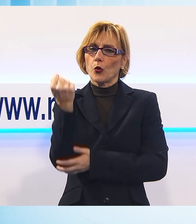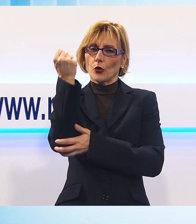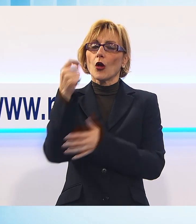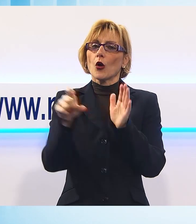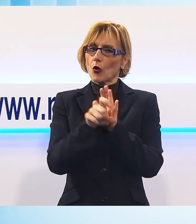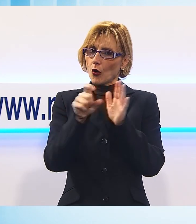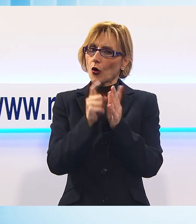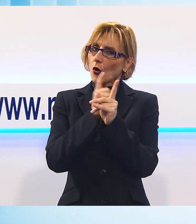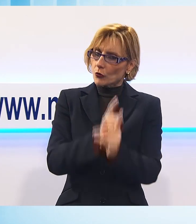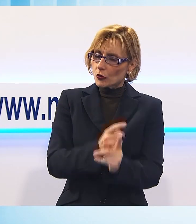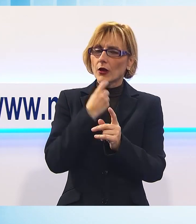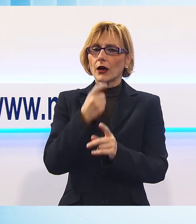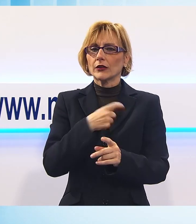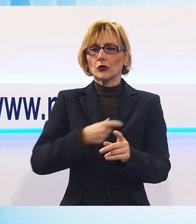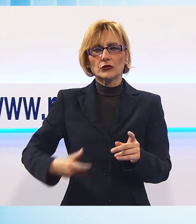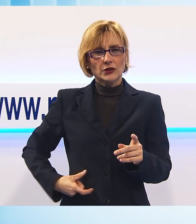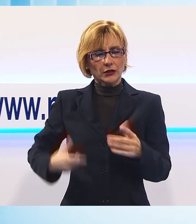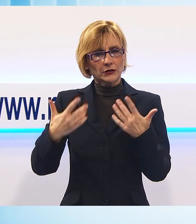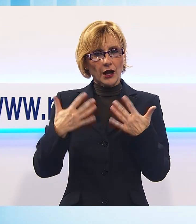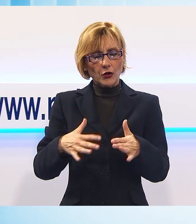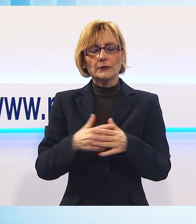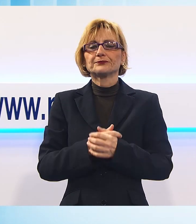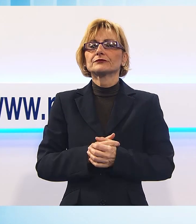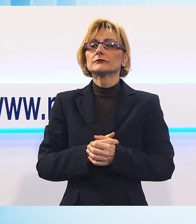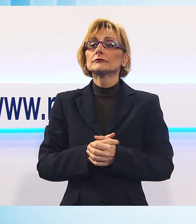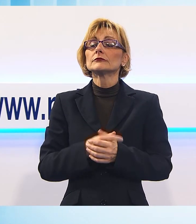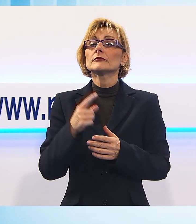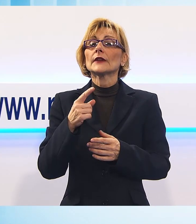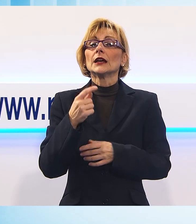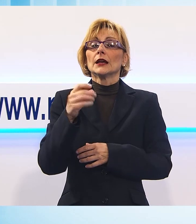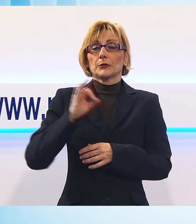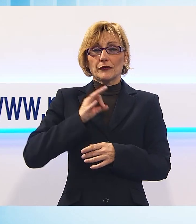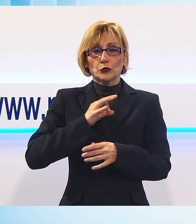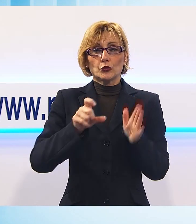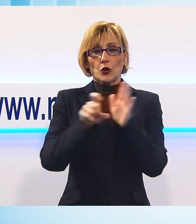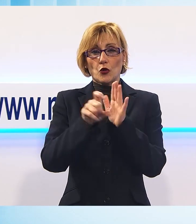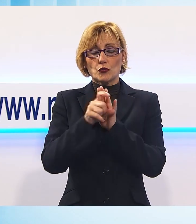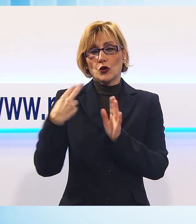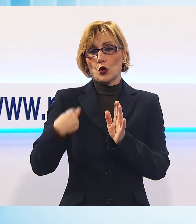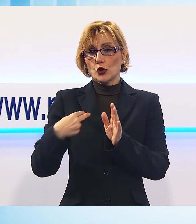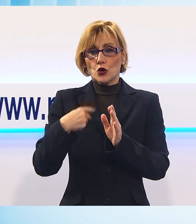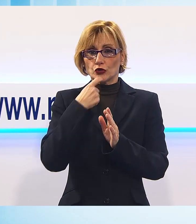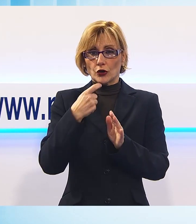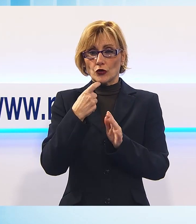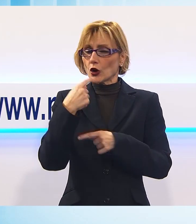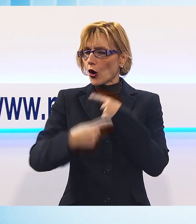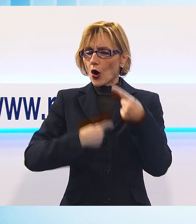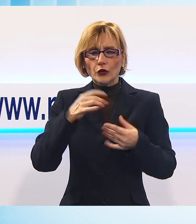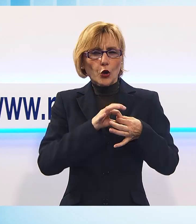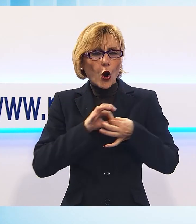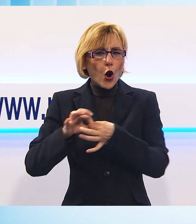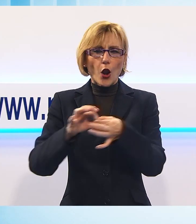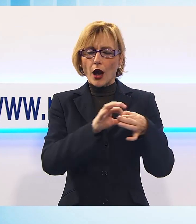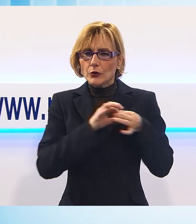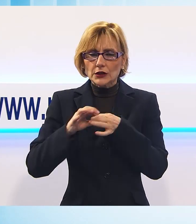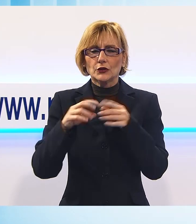seguito, afferma il Sindaco Tambellini. La costante collaborazione tra Prefettura, Comune e Croce Rossa con il personale specializzato sull